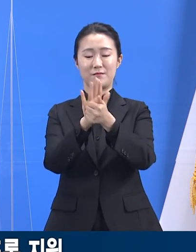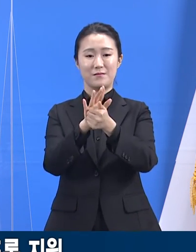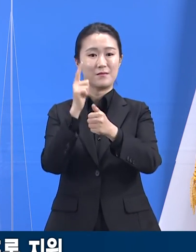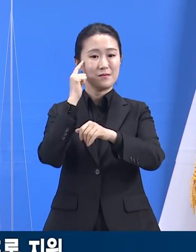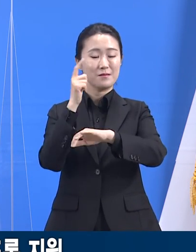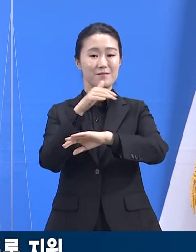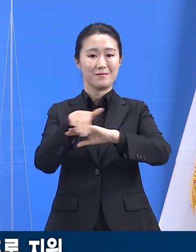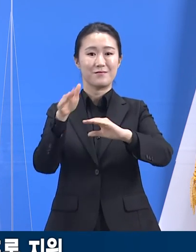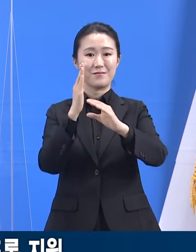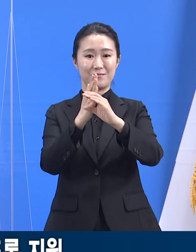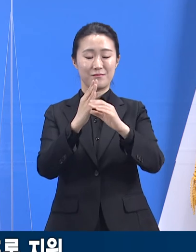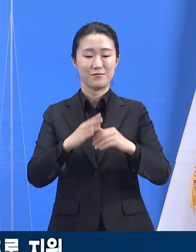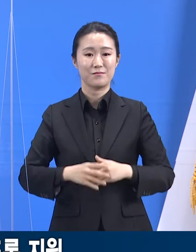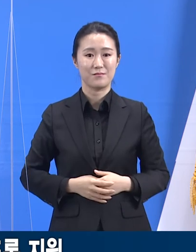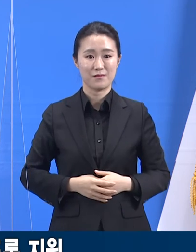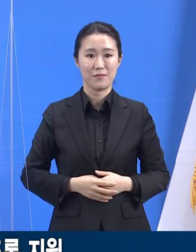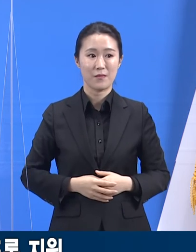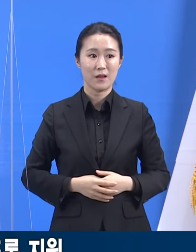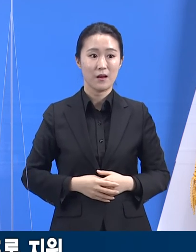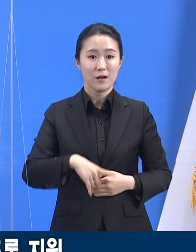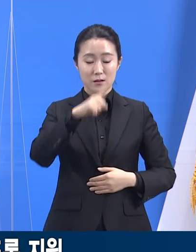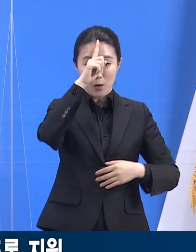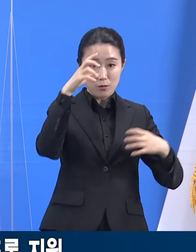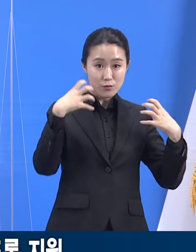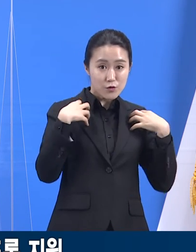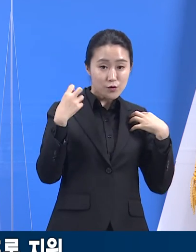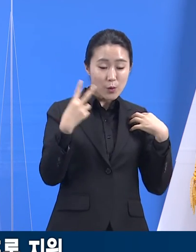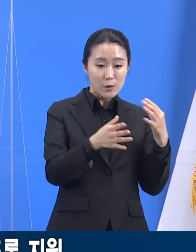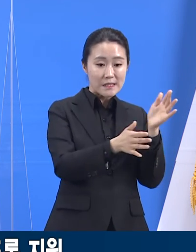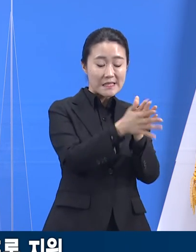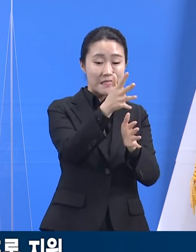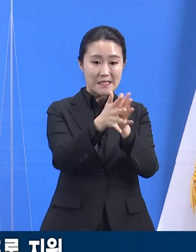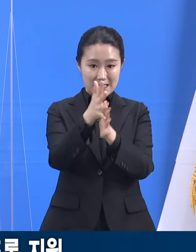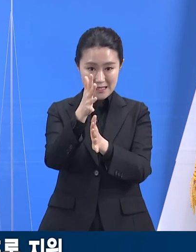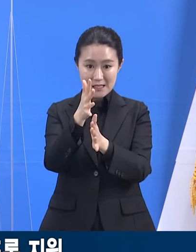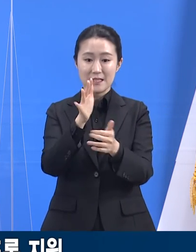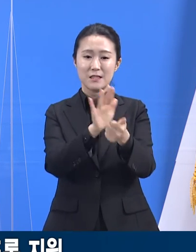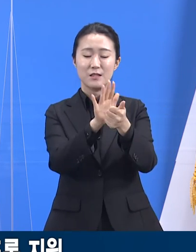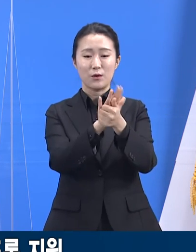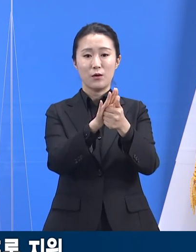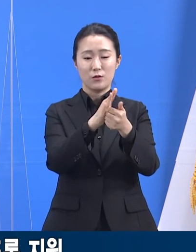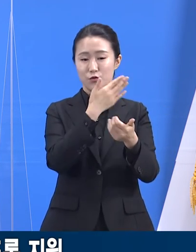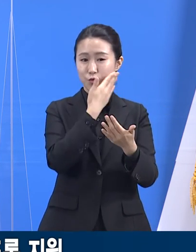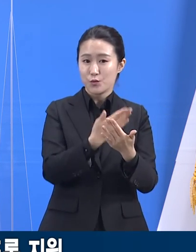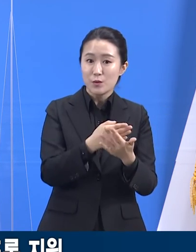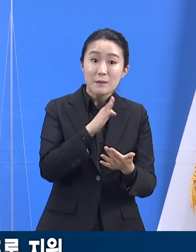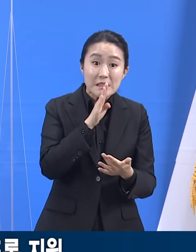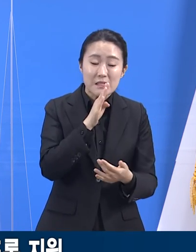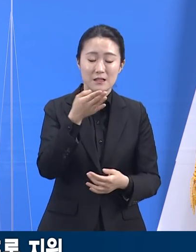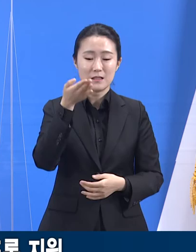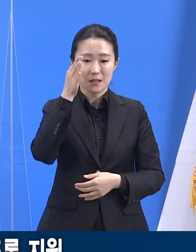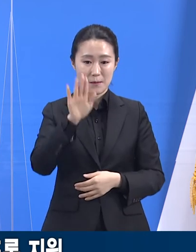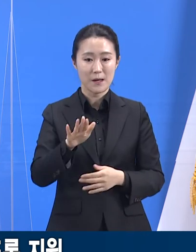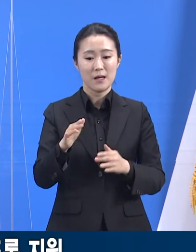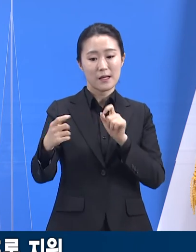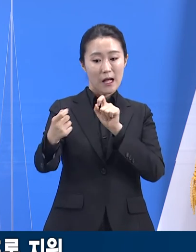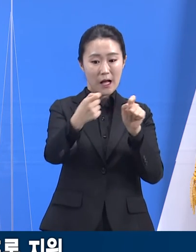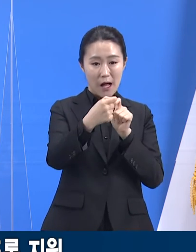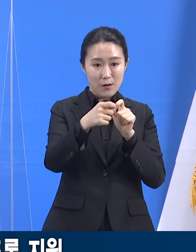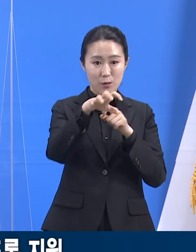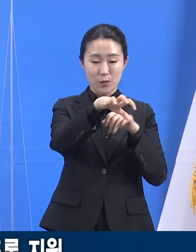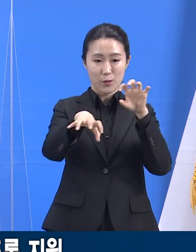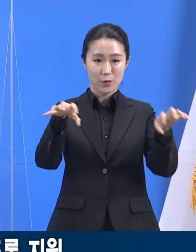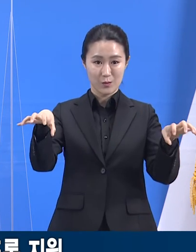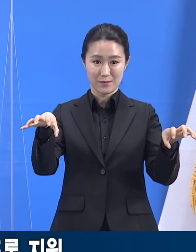정부와 지자체 역할도 중요하지만 가까운 이웃들의 지지와 격려도 매우 중요합니다. 바이러스를